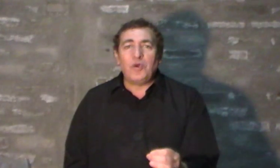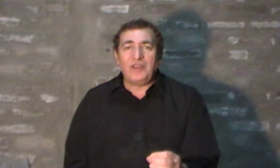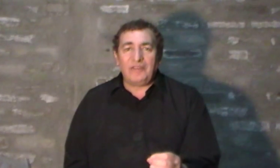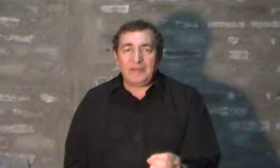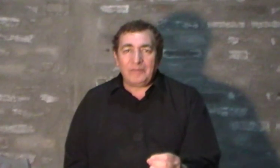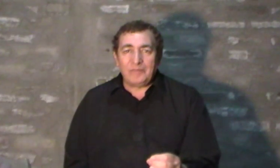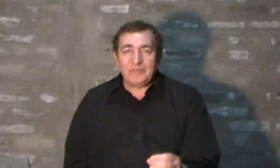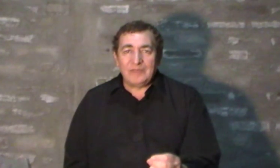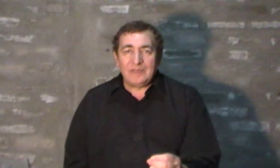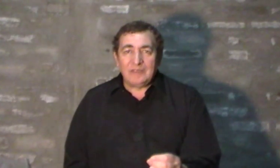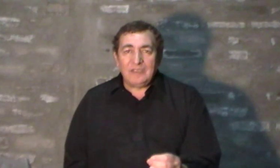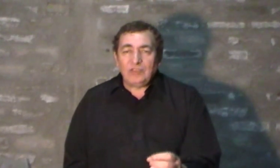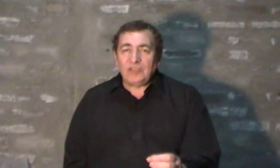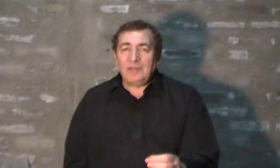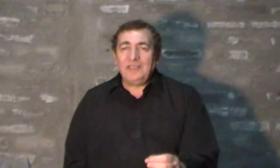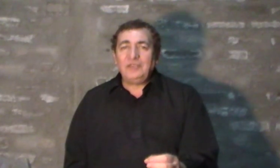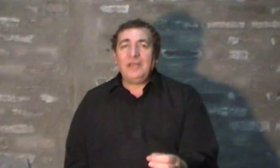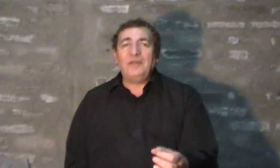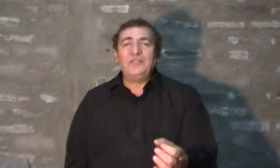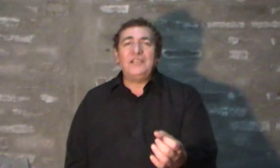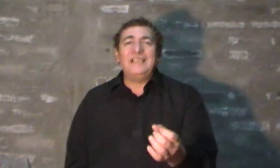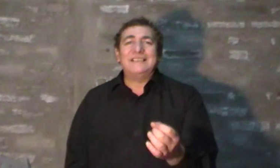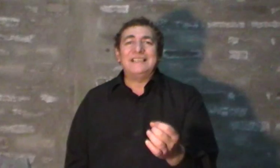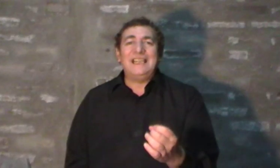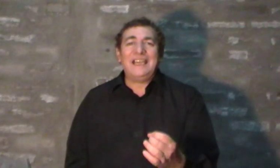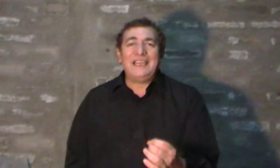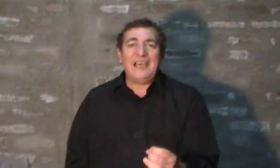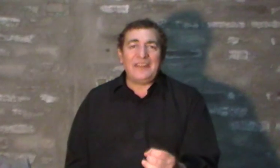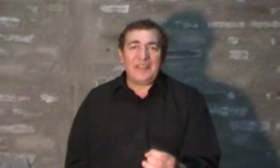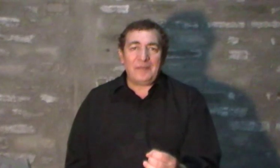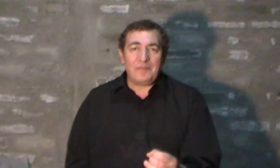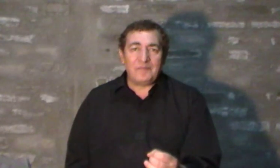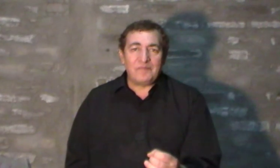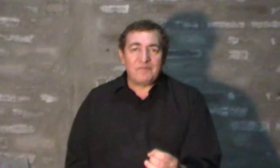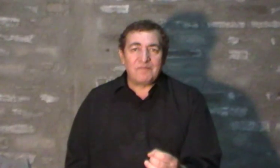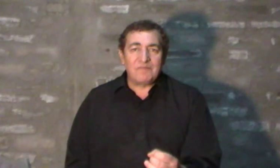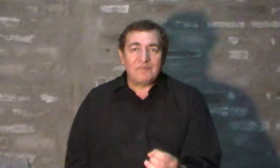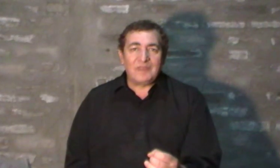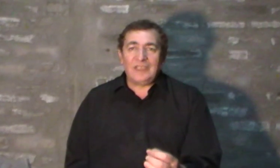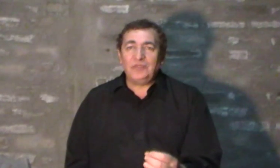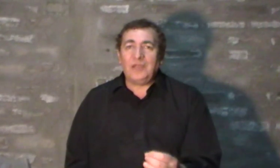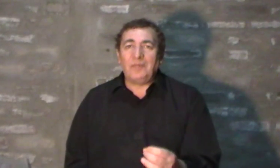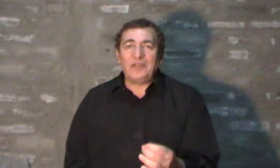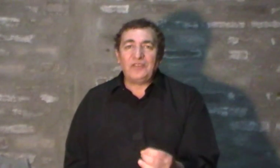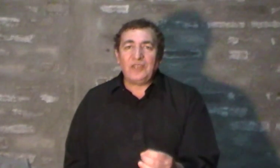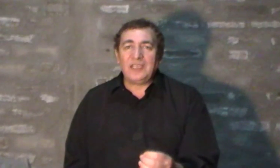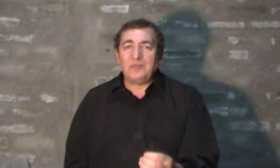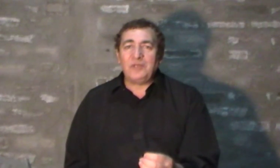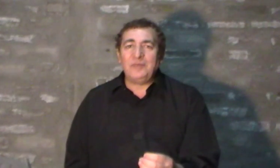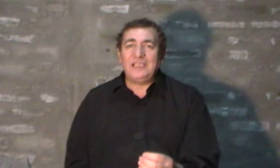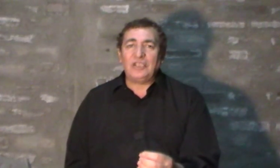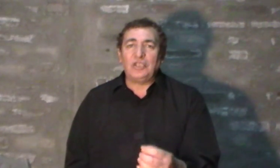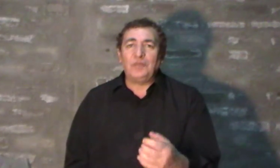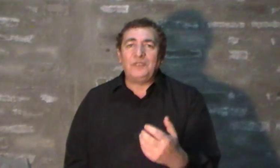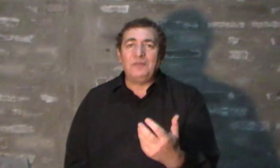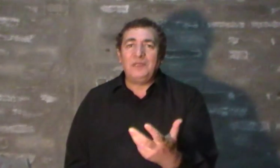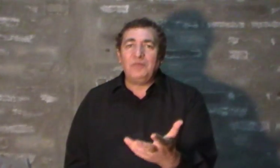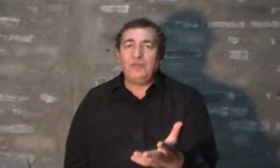mueve. Solamente es una persona relajada, es una persona que puede mirar con optimismo el